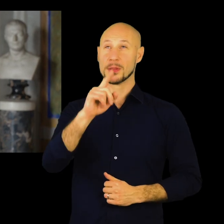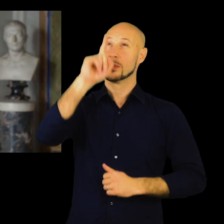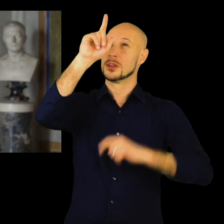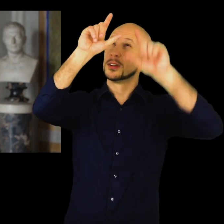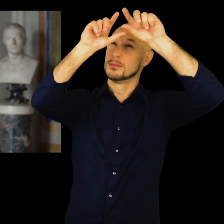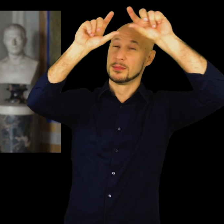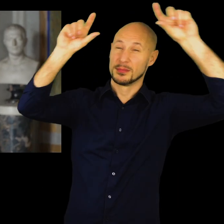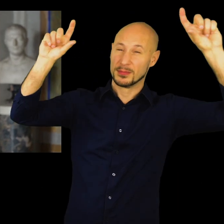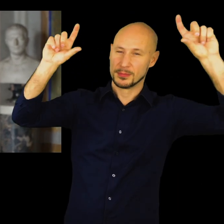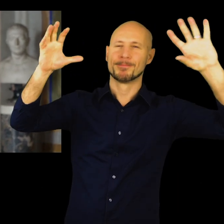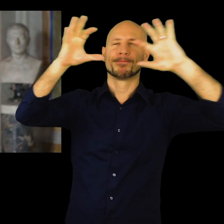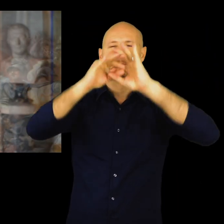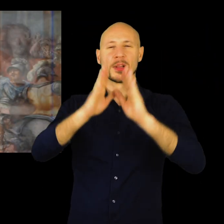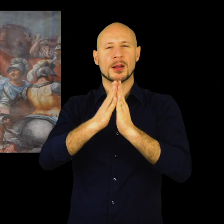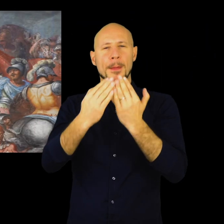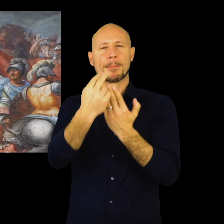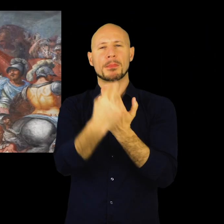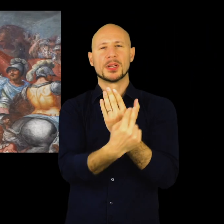Benedetto, uno dei suoi figli.